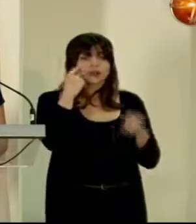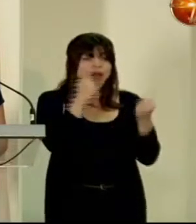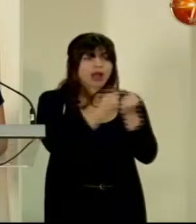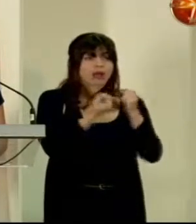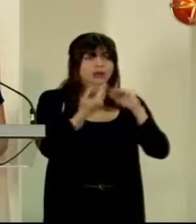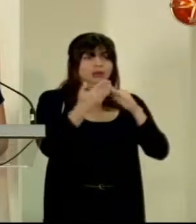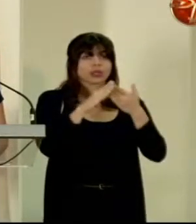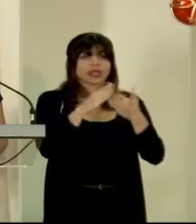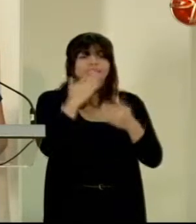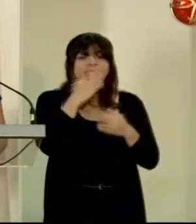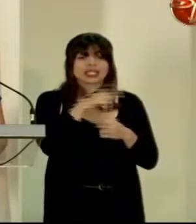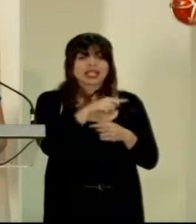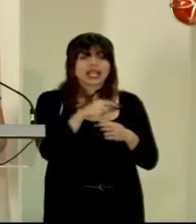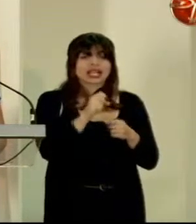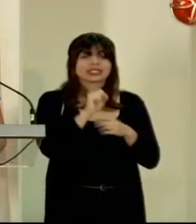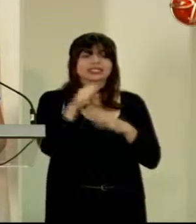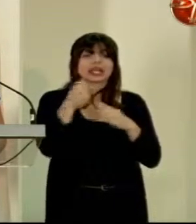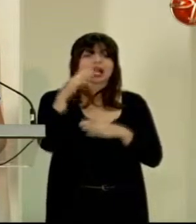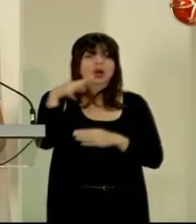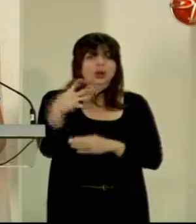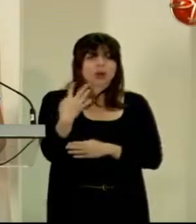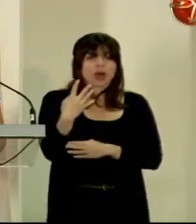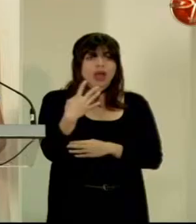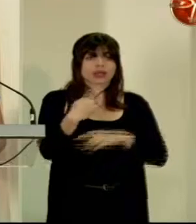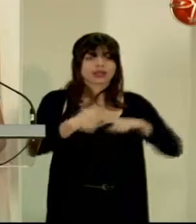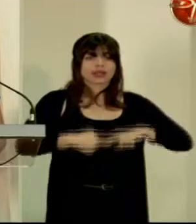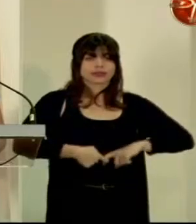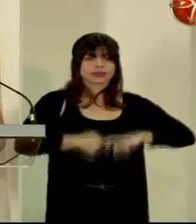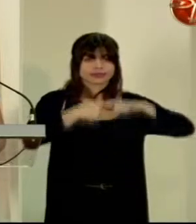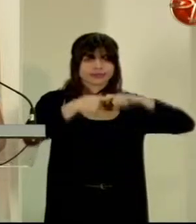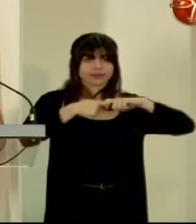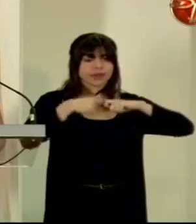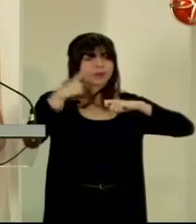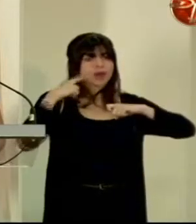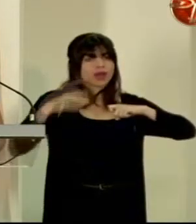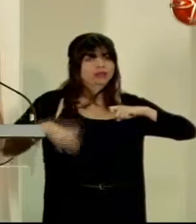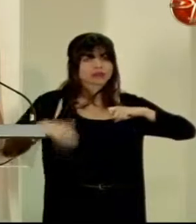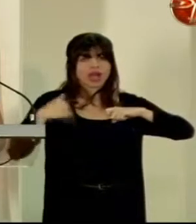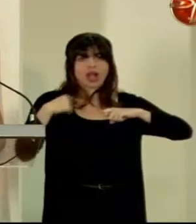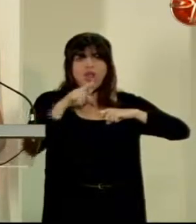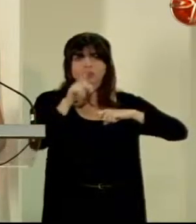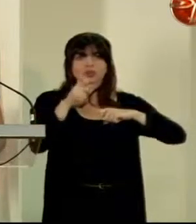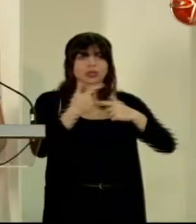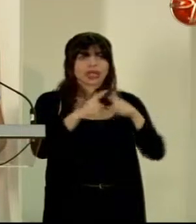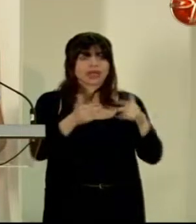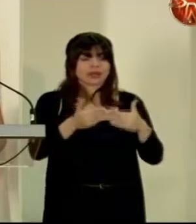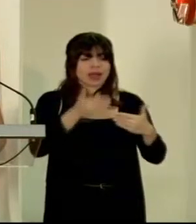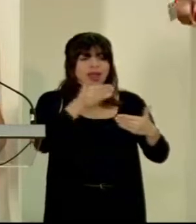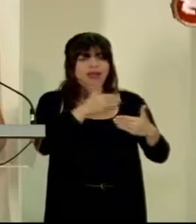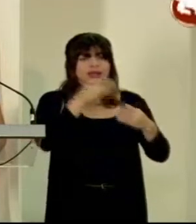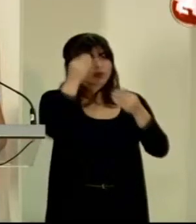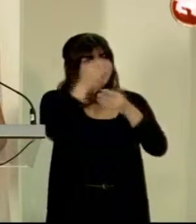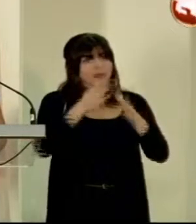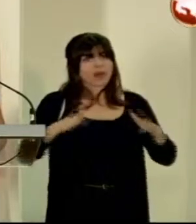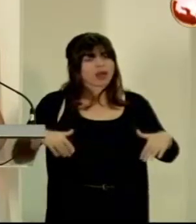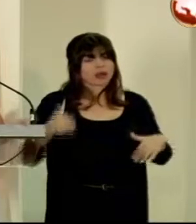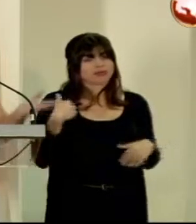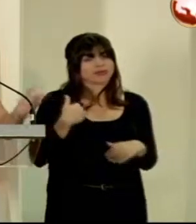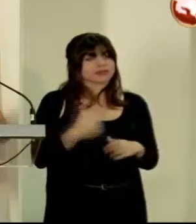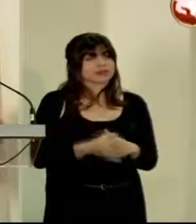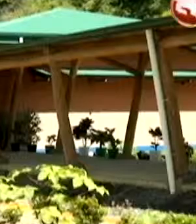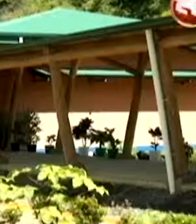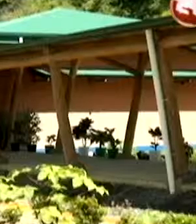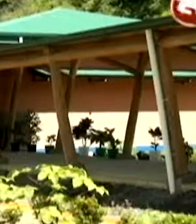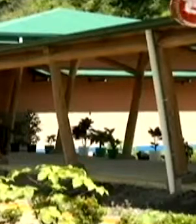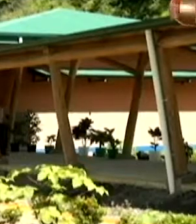los territorios indígenas que la Sala Constitucional ha detenido por no tener la consulta libre, previa e informada. Este